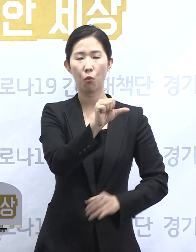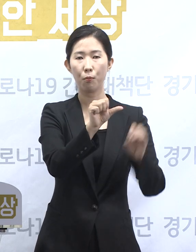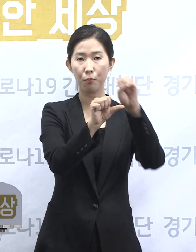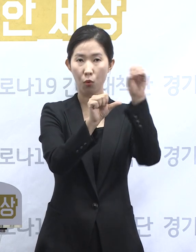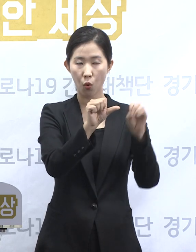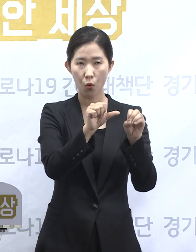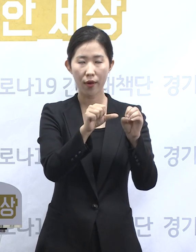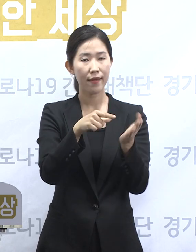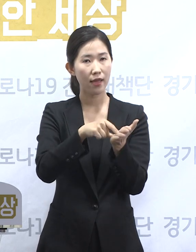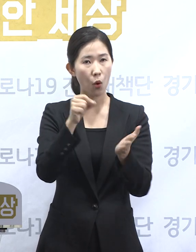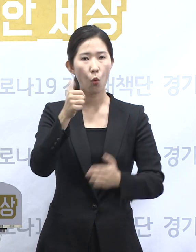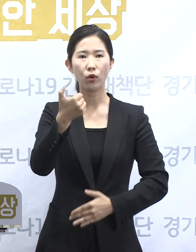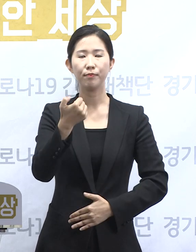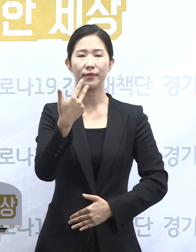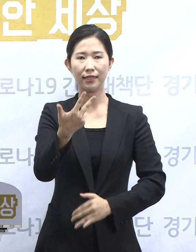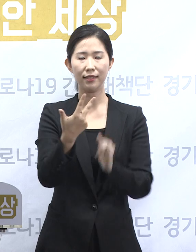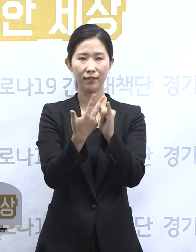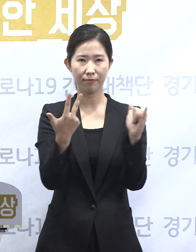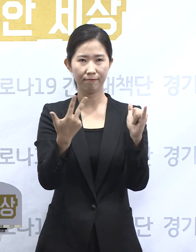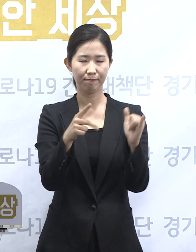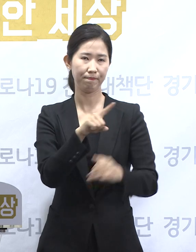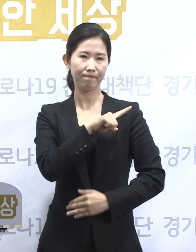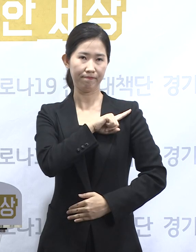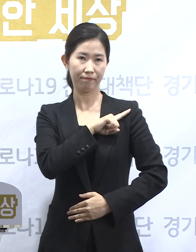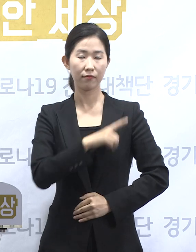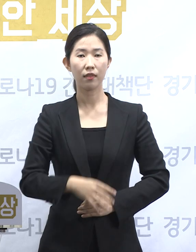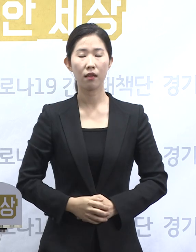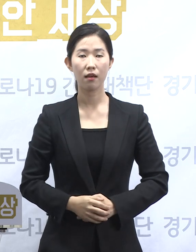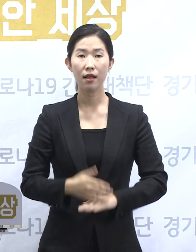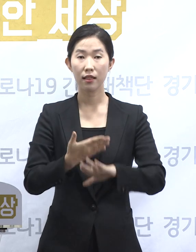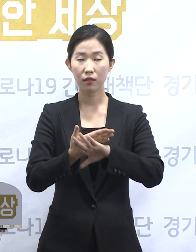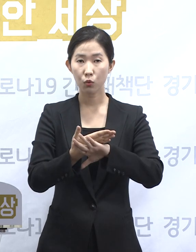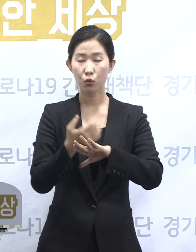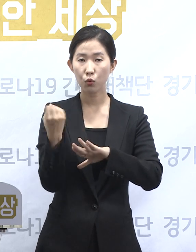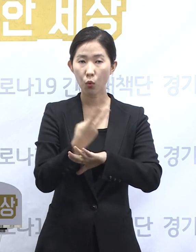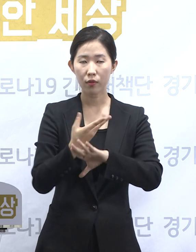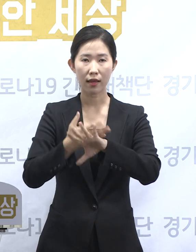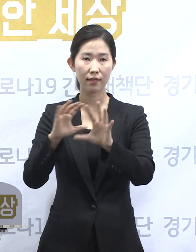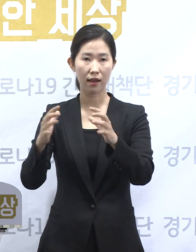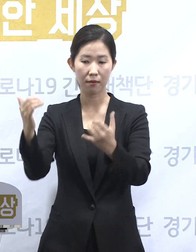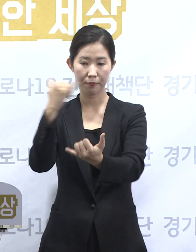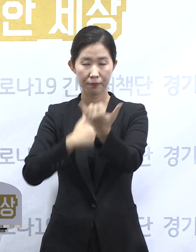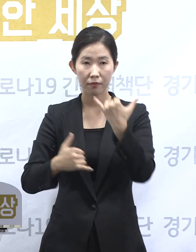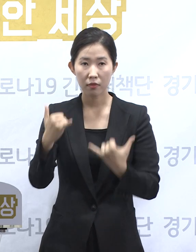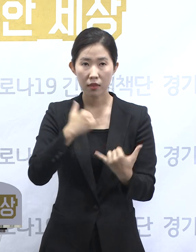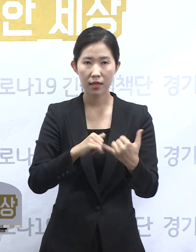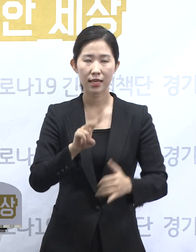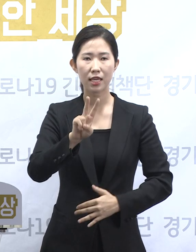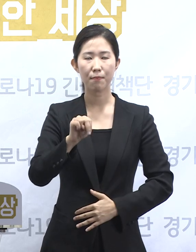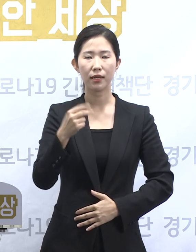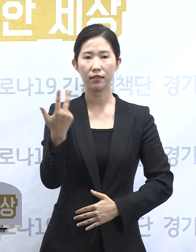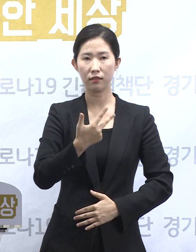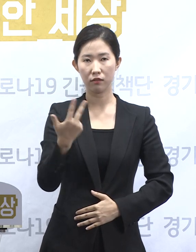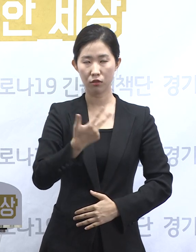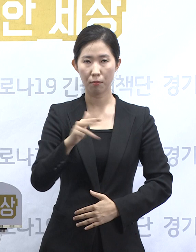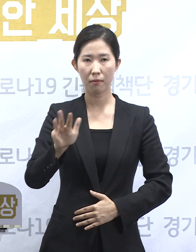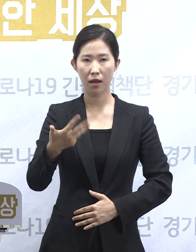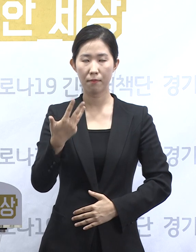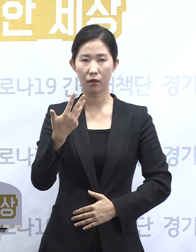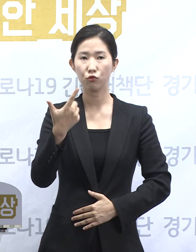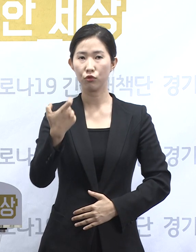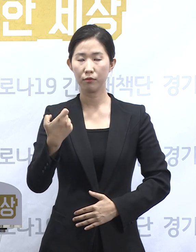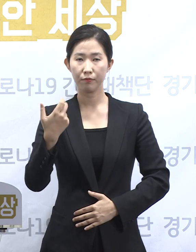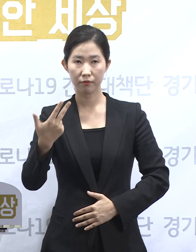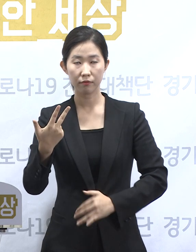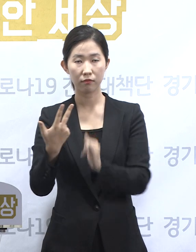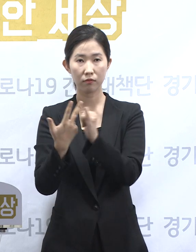57명으로 가장 비율이 높습니다. 같은 기간 도내 해외 입국자는 총 27,894명으로 이중